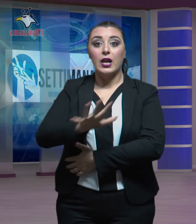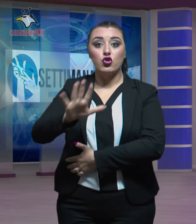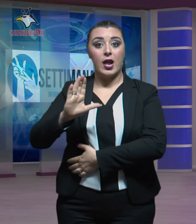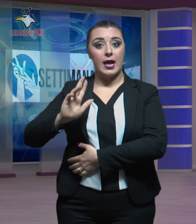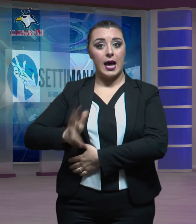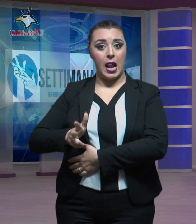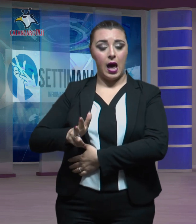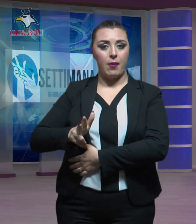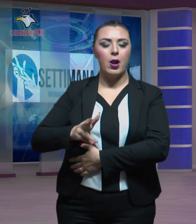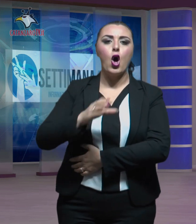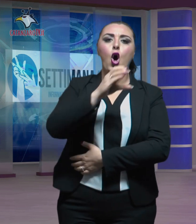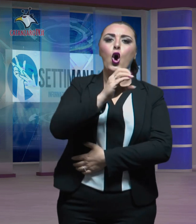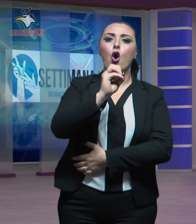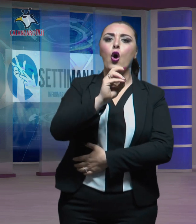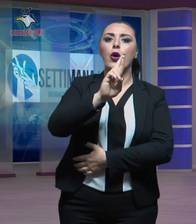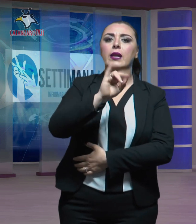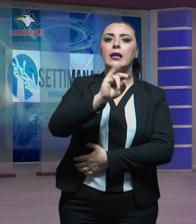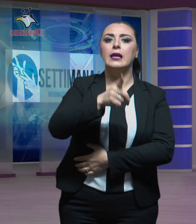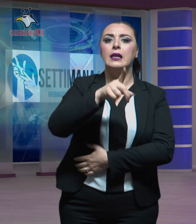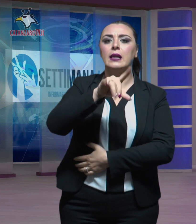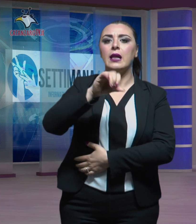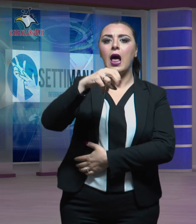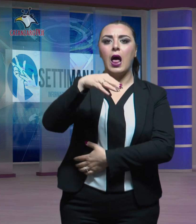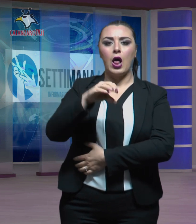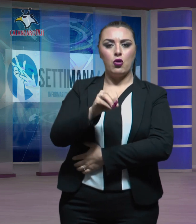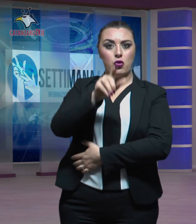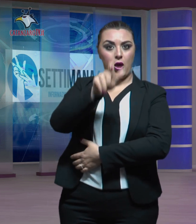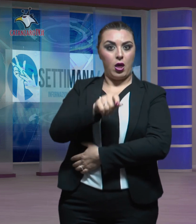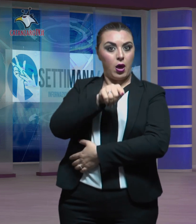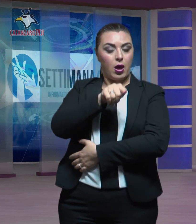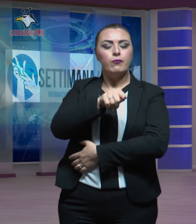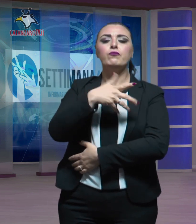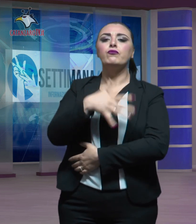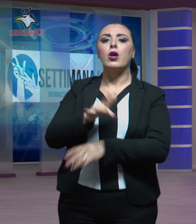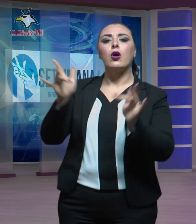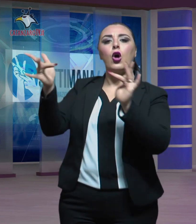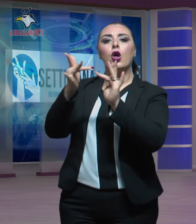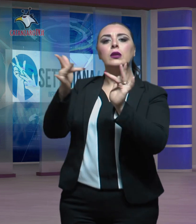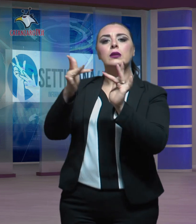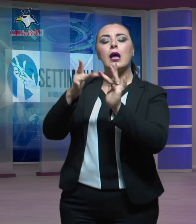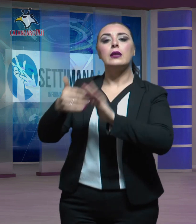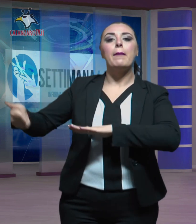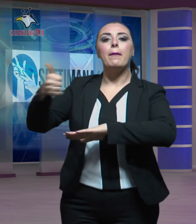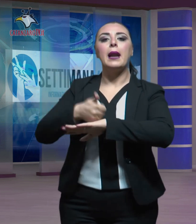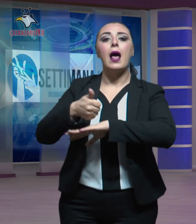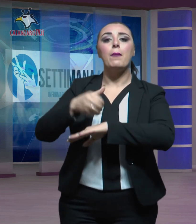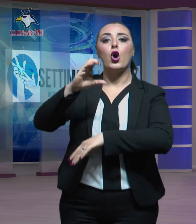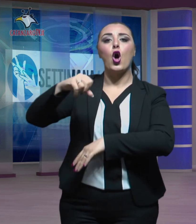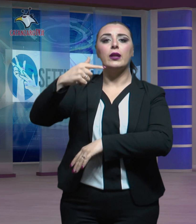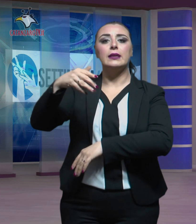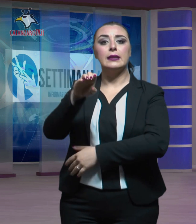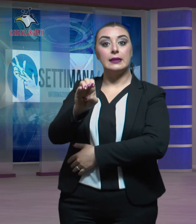Calabria Corigliano ha interpellato il Premier Conte ed il